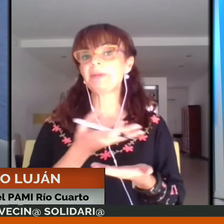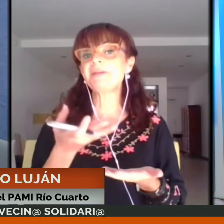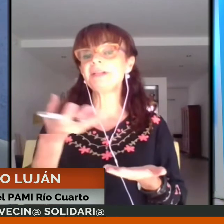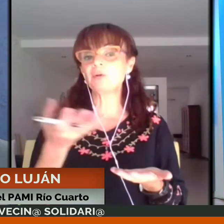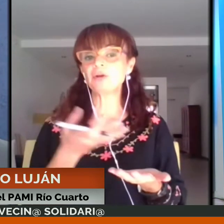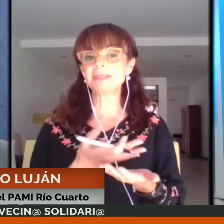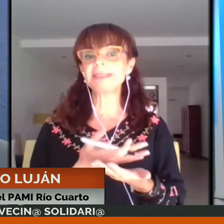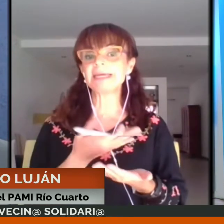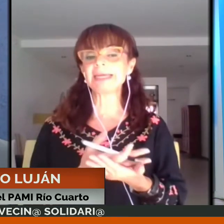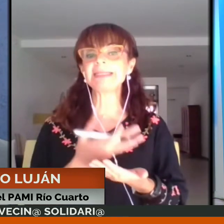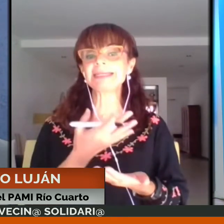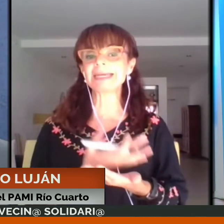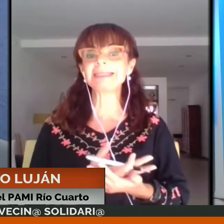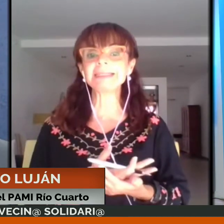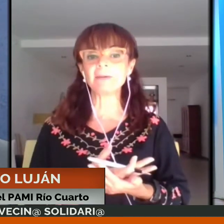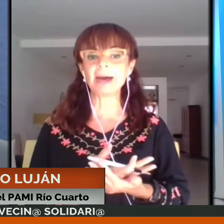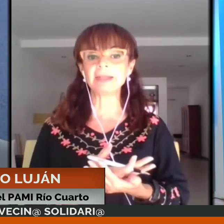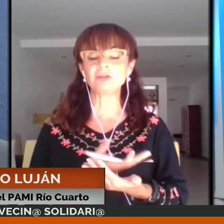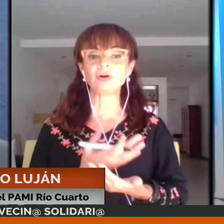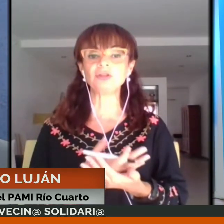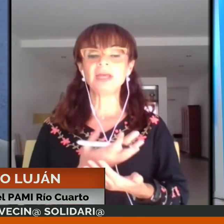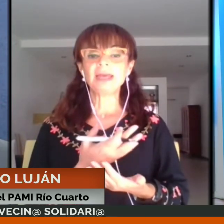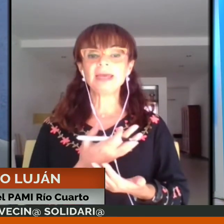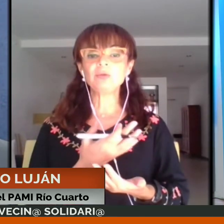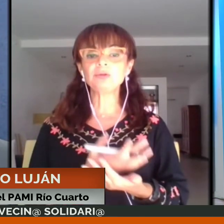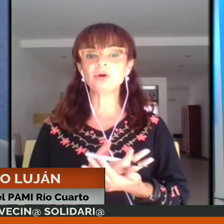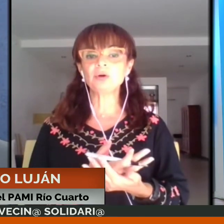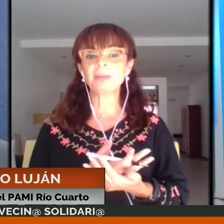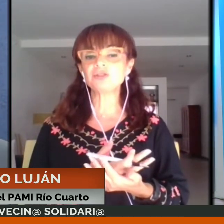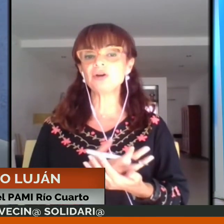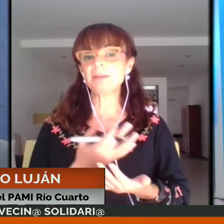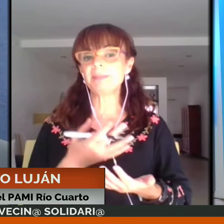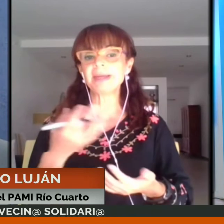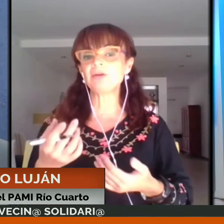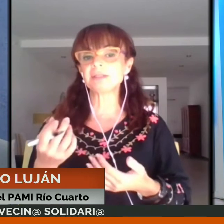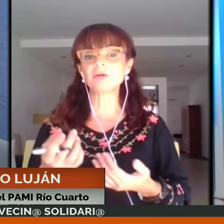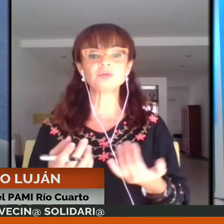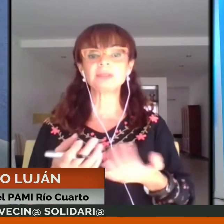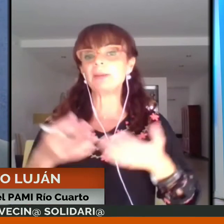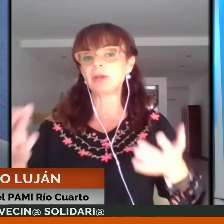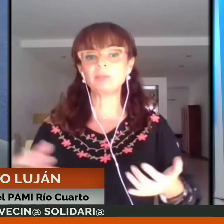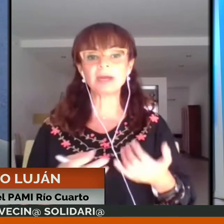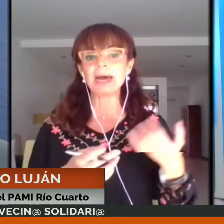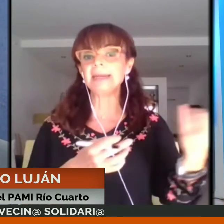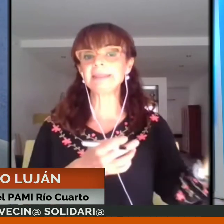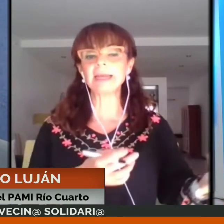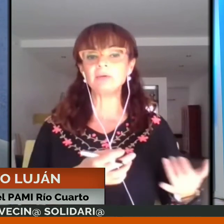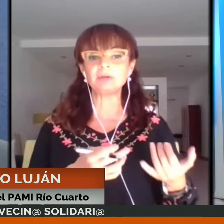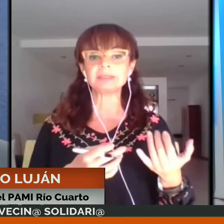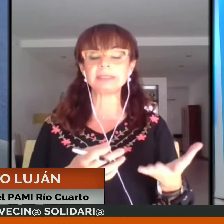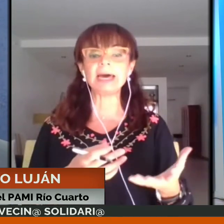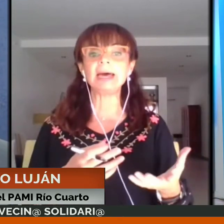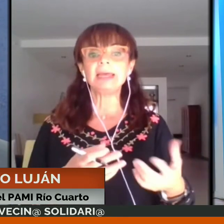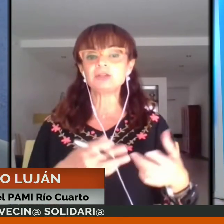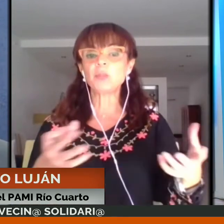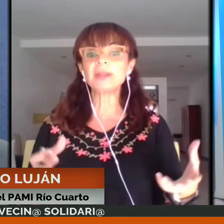Bueno, el primer filtro vos lo decías, gente que ya esté trabajando con adultos mayores, me imagino que se consultará, por ejemplo, a Cáritas,